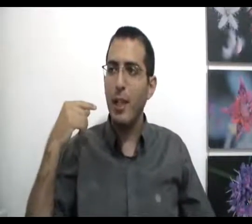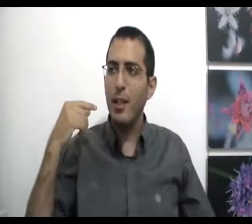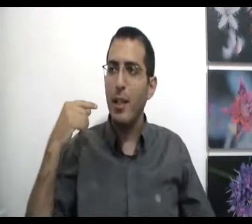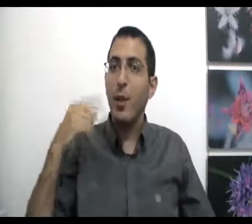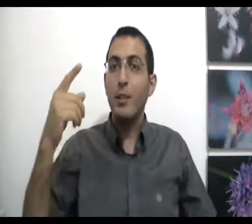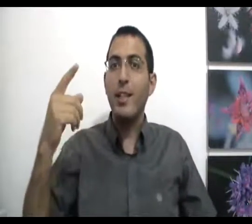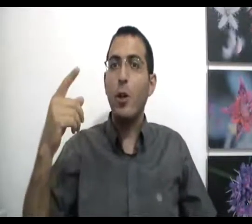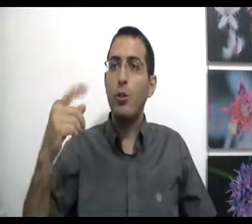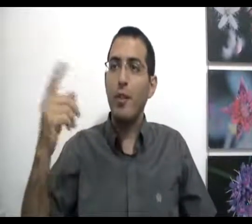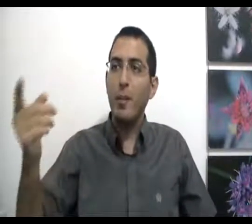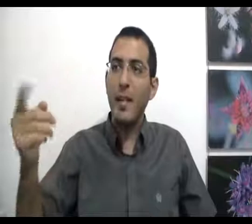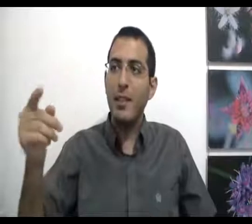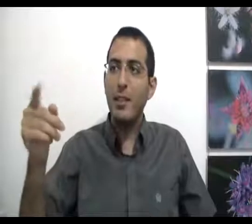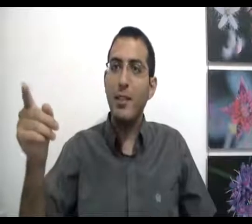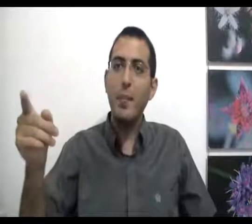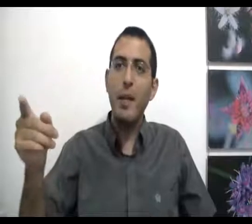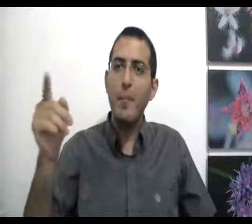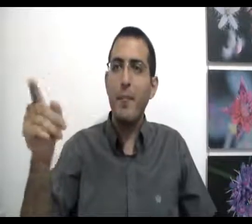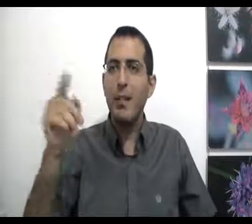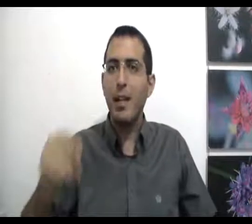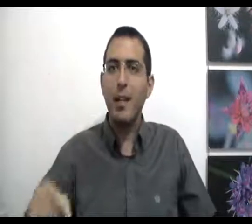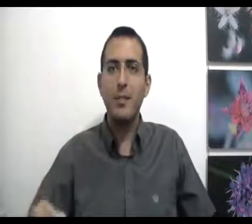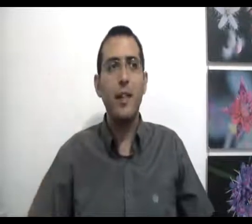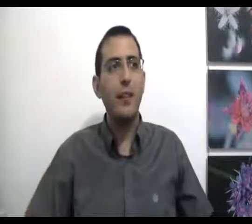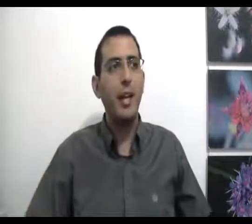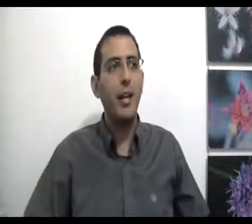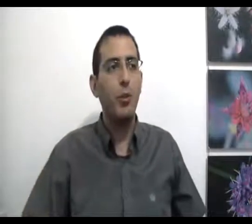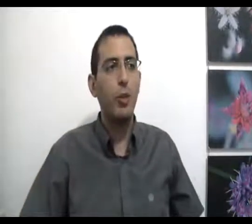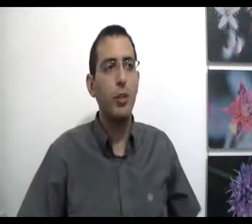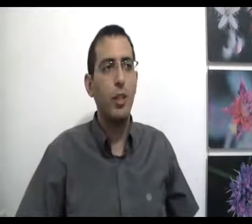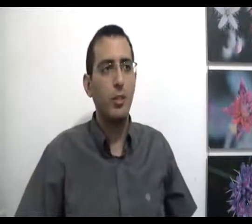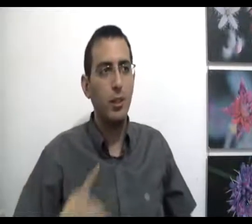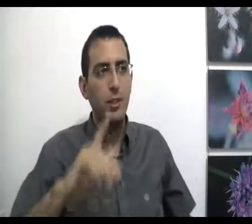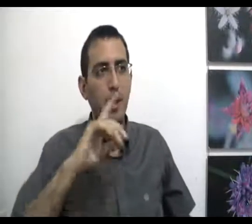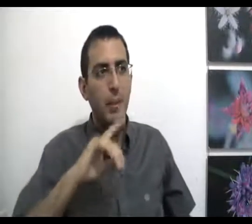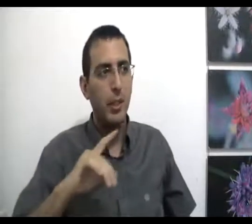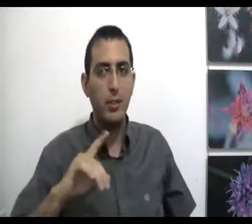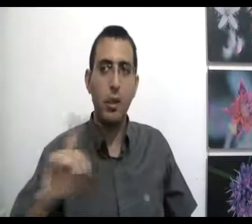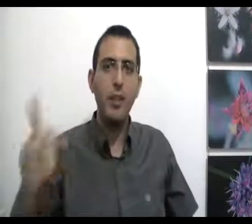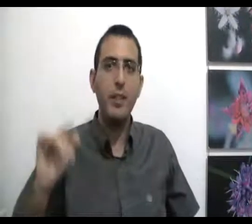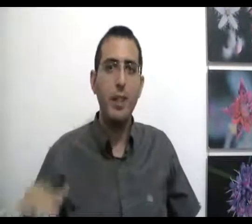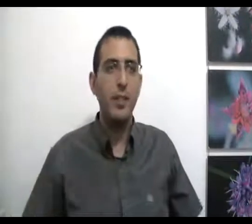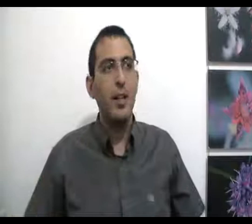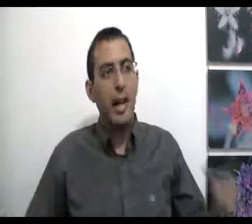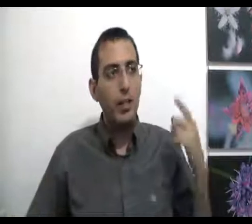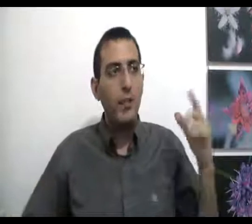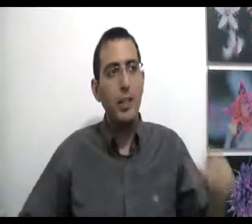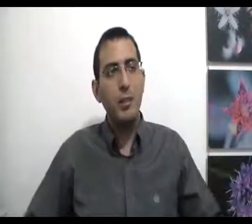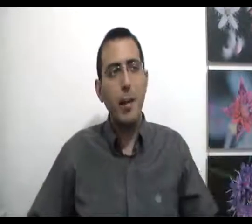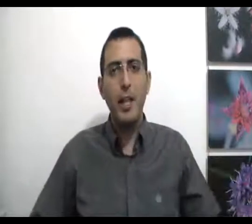רוצה ליחוד יותר, ואם היד עכשיו תדמם, זה יפריע לך לתוכניות שלך. זאת הסיבה האמתית, אז אתה לא אוהבת היד, אתה אוהב את עצמך בכלל.